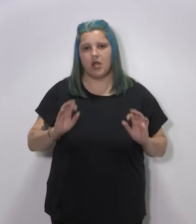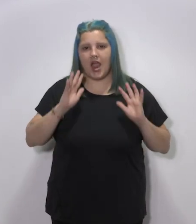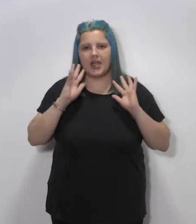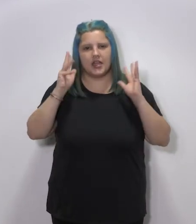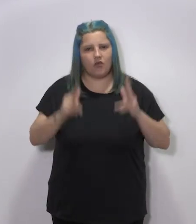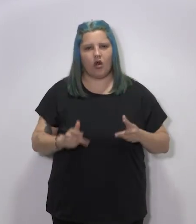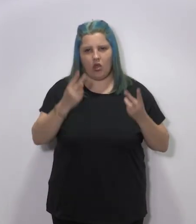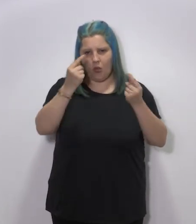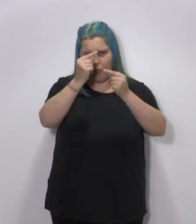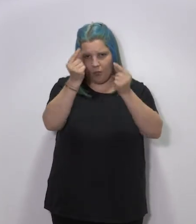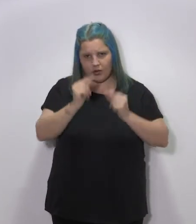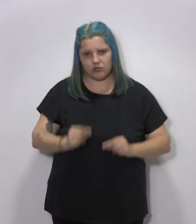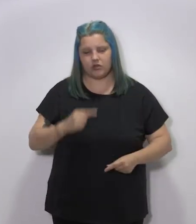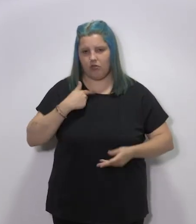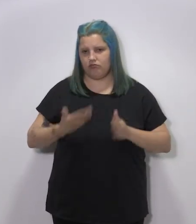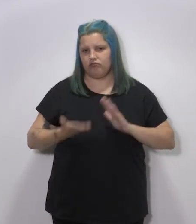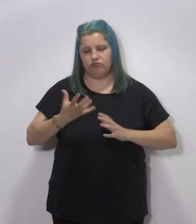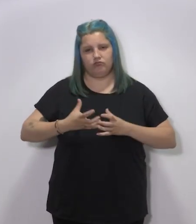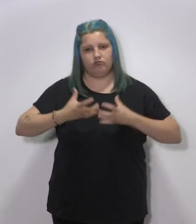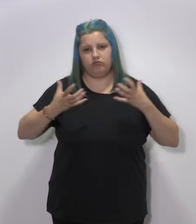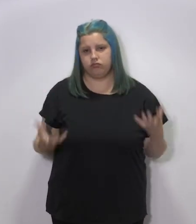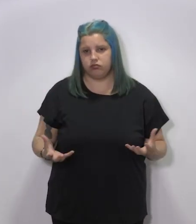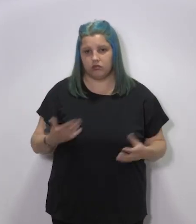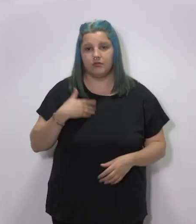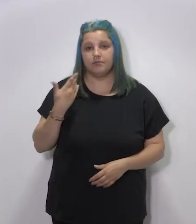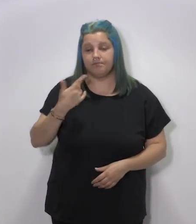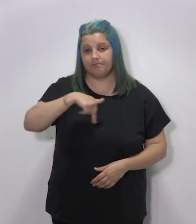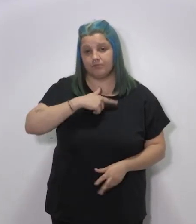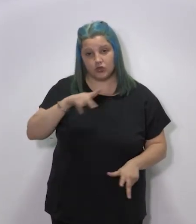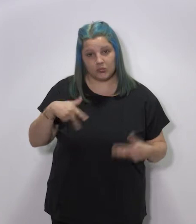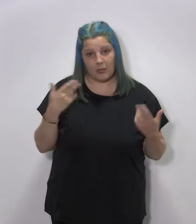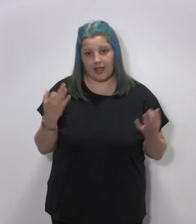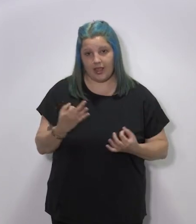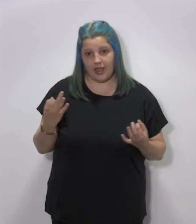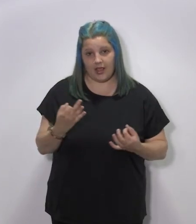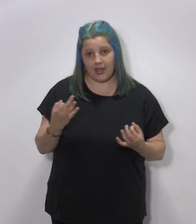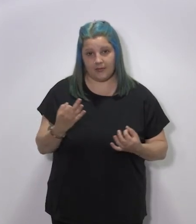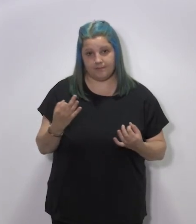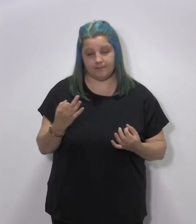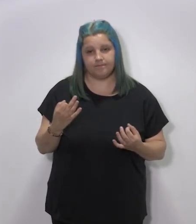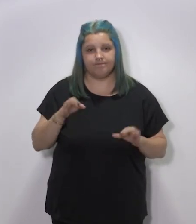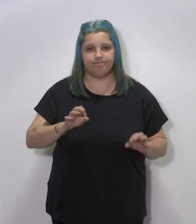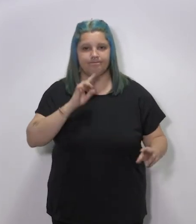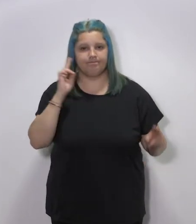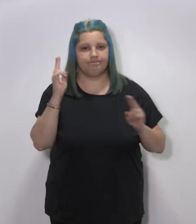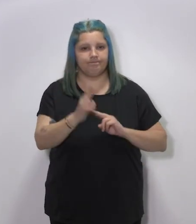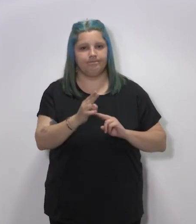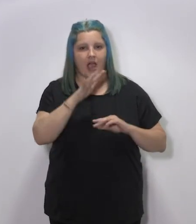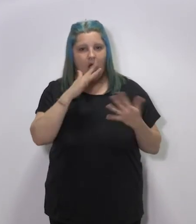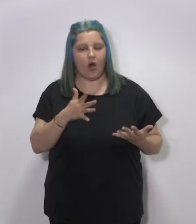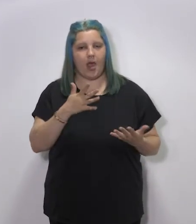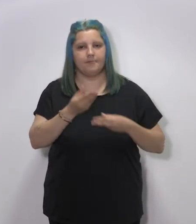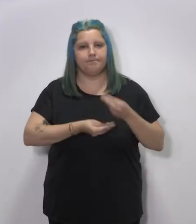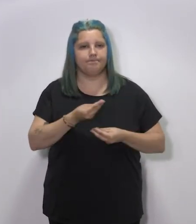es un esfuerzo presupuestario muy elevado, evidentemente, que nos permitirá dar